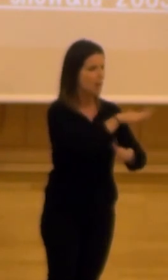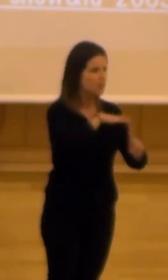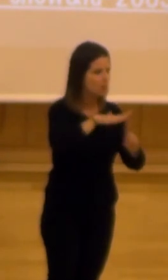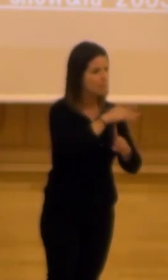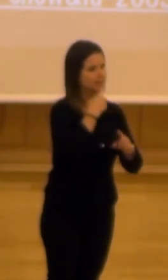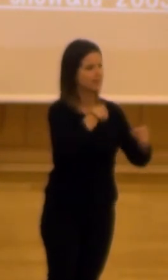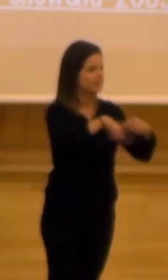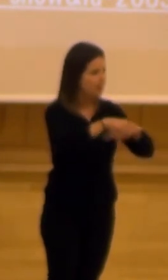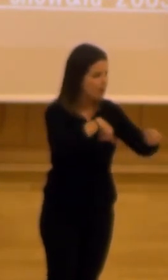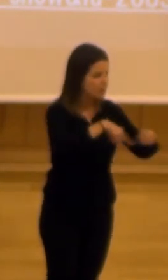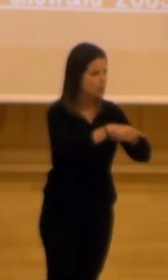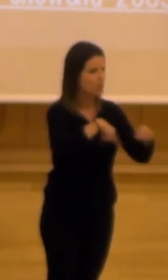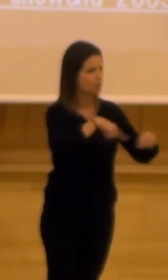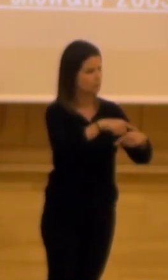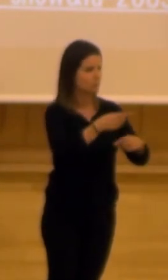ambiente y tráfico